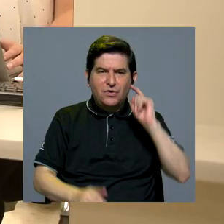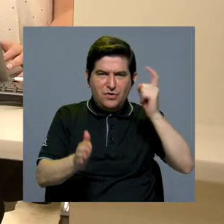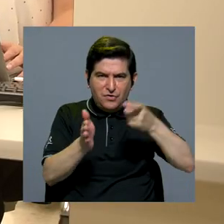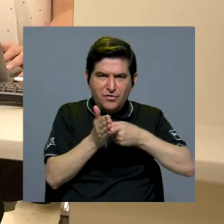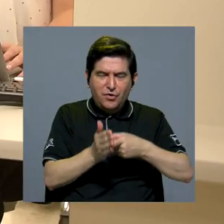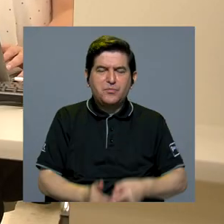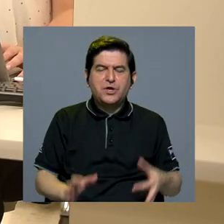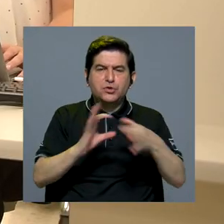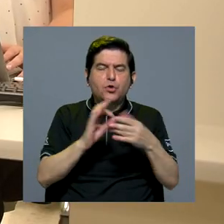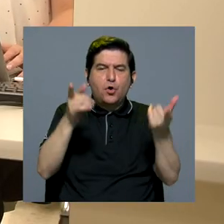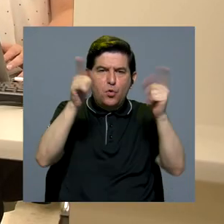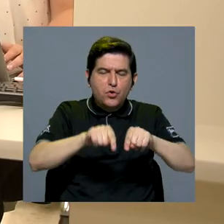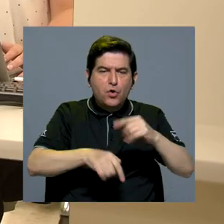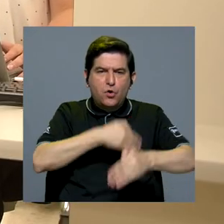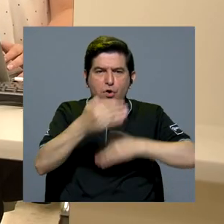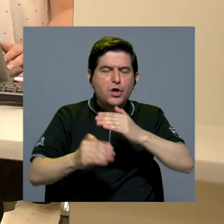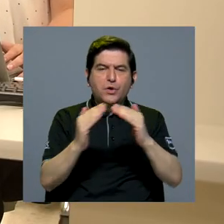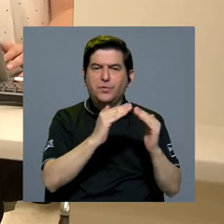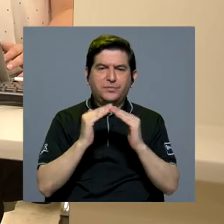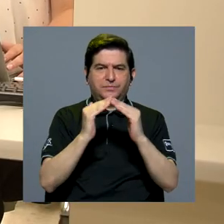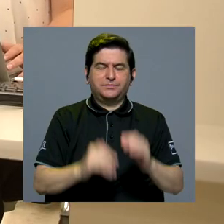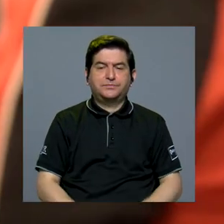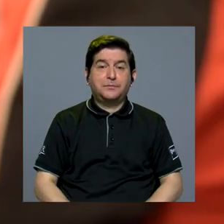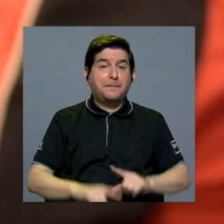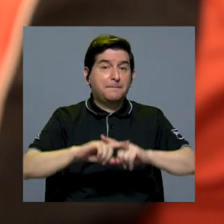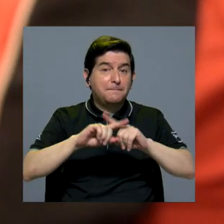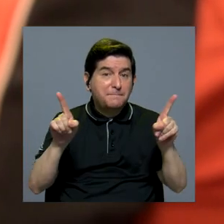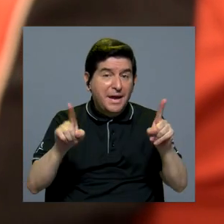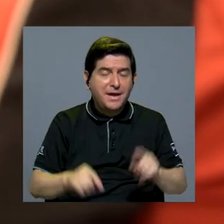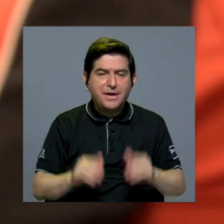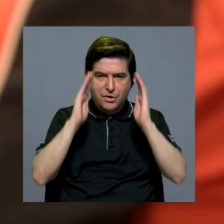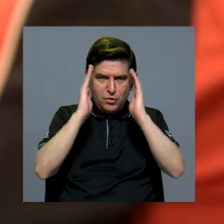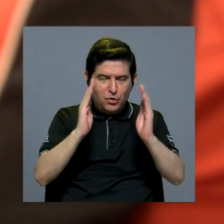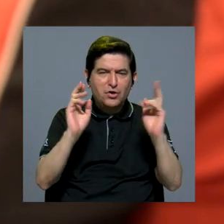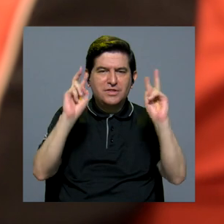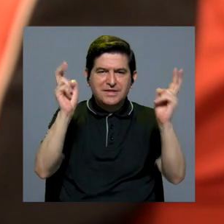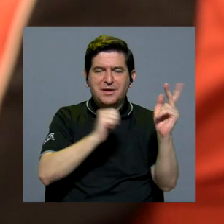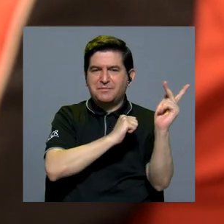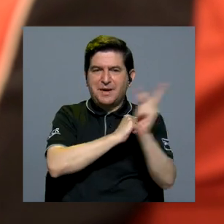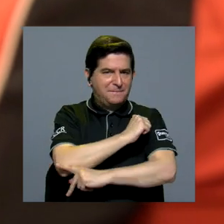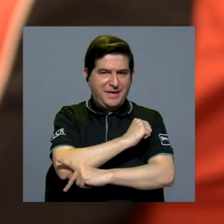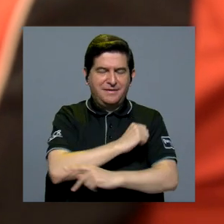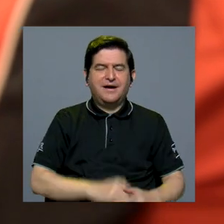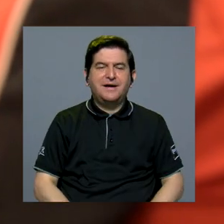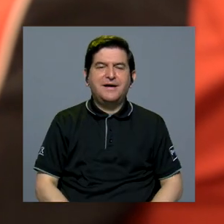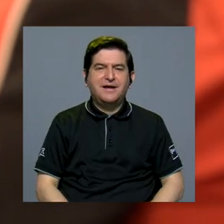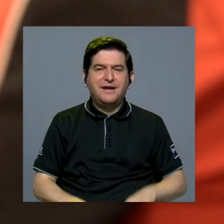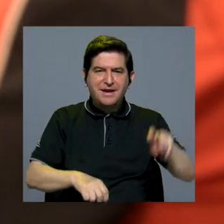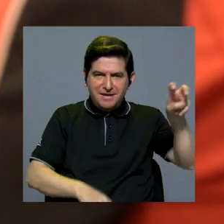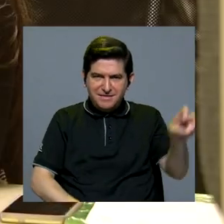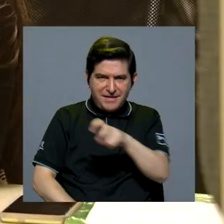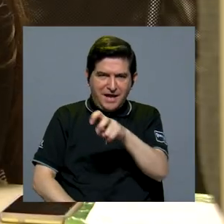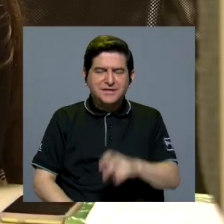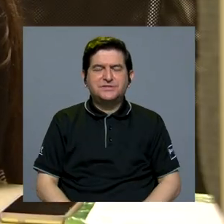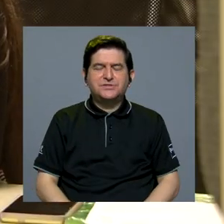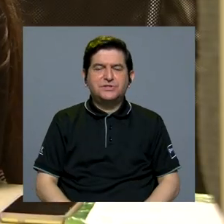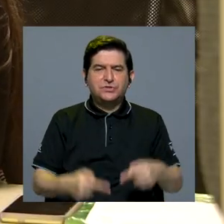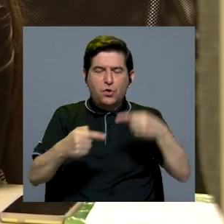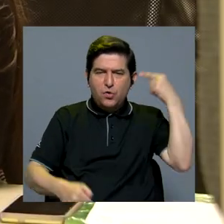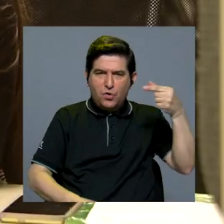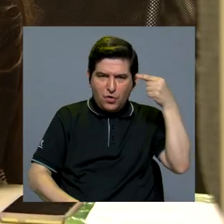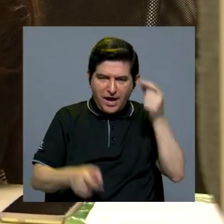reconocimiento de unión de hecho y procesos civiles. No obstante, no se atiende temas de derecho penal, tránsito,